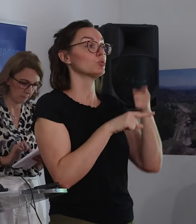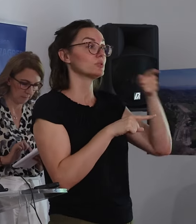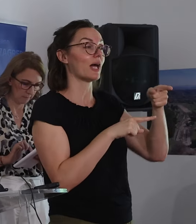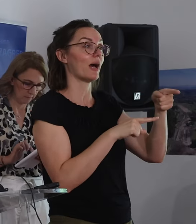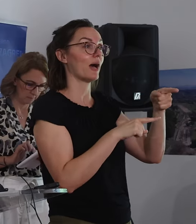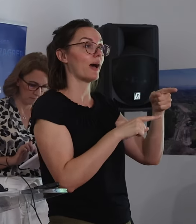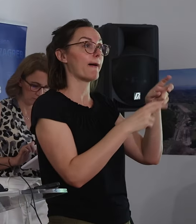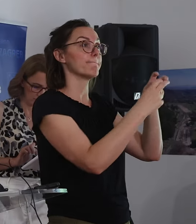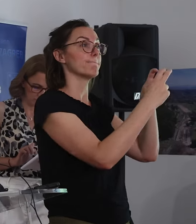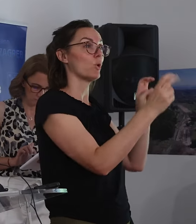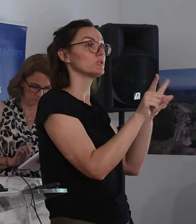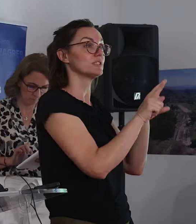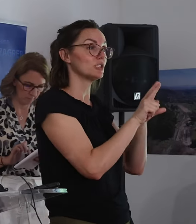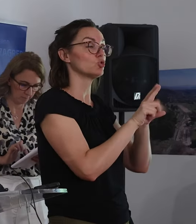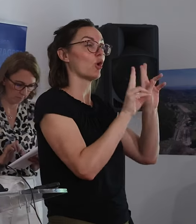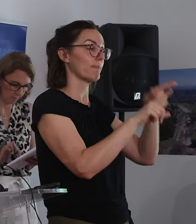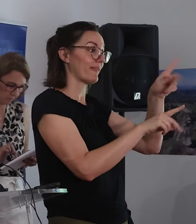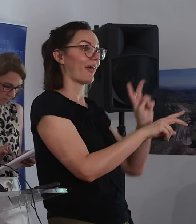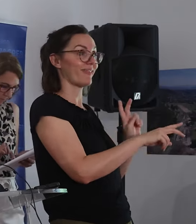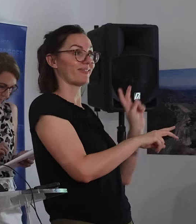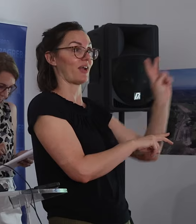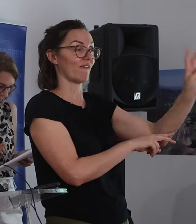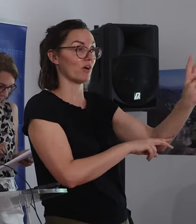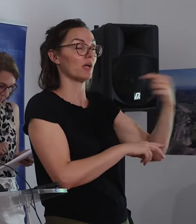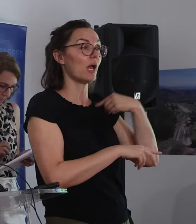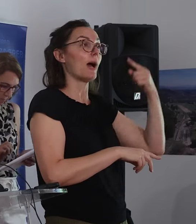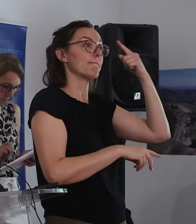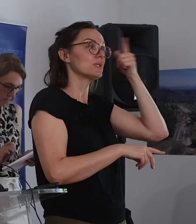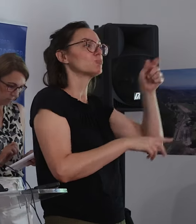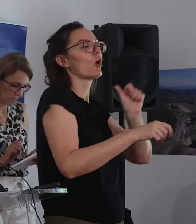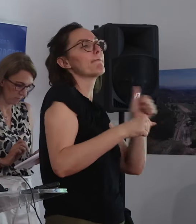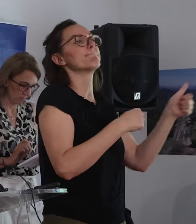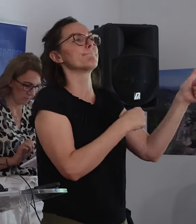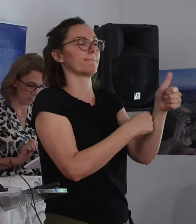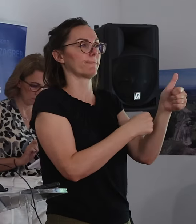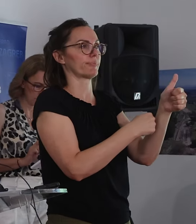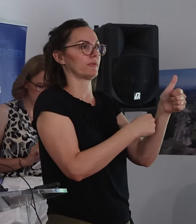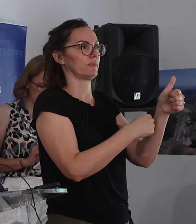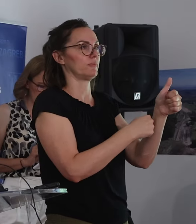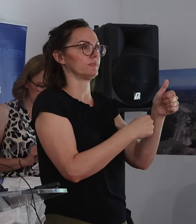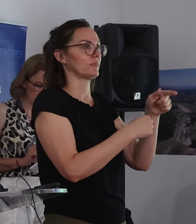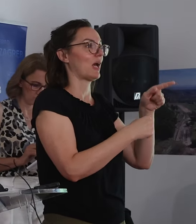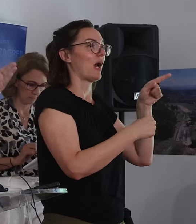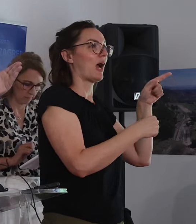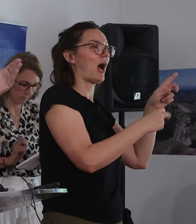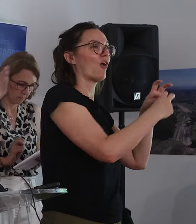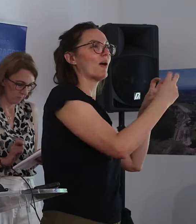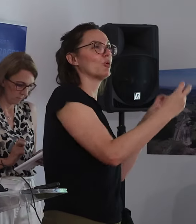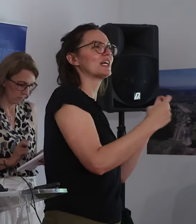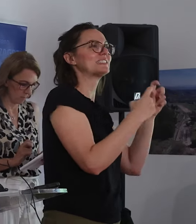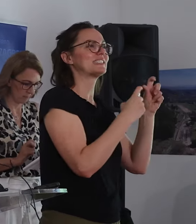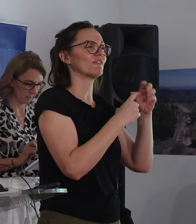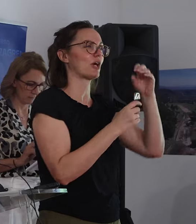ima i taj trameski promet, smatram da je on prioritet u odnosu na most u Savskoj opatovini